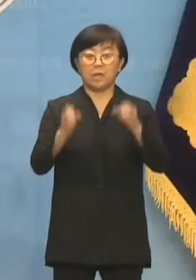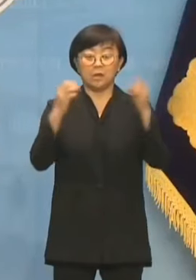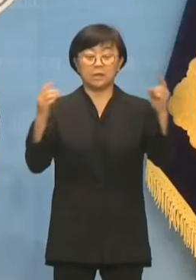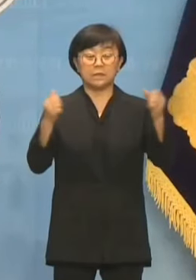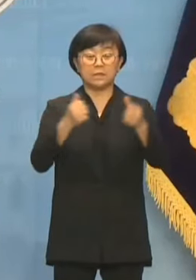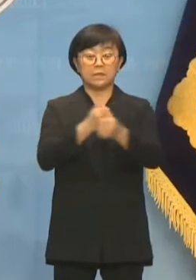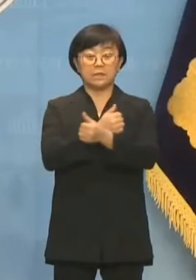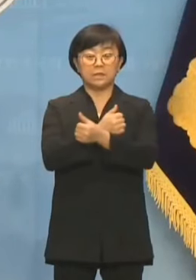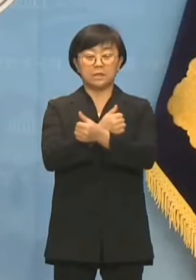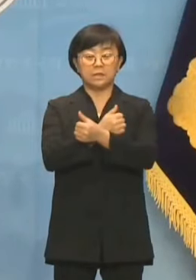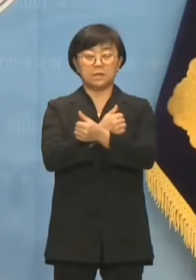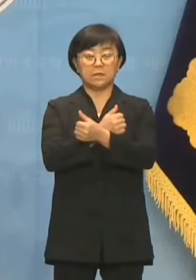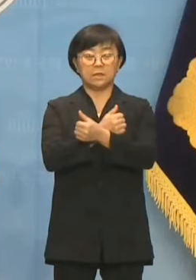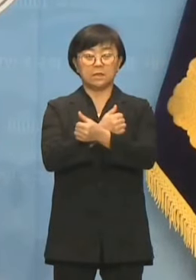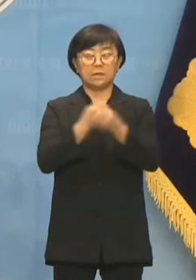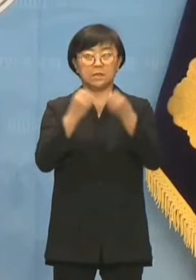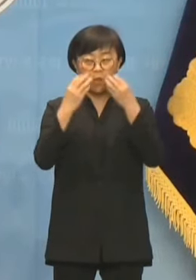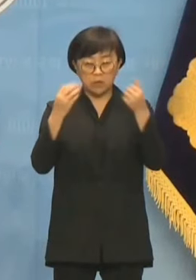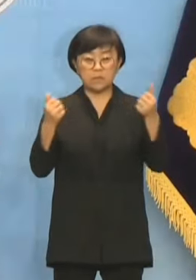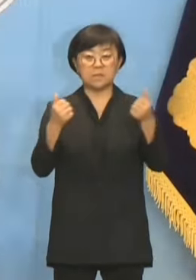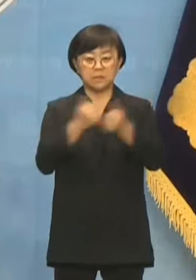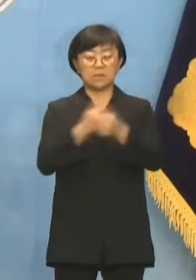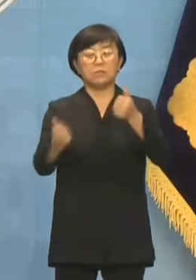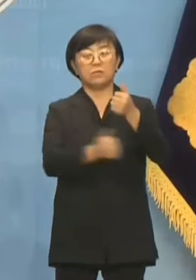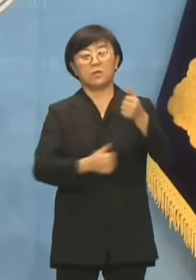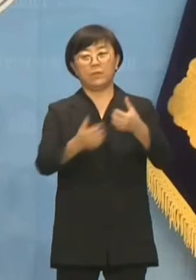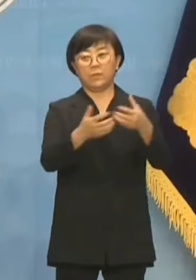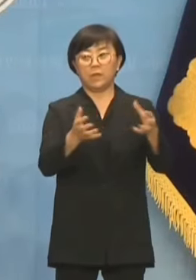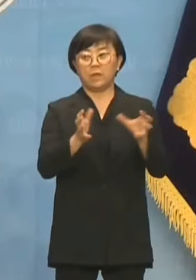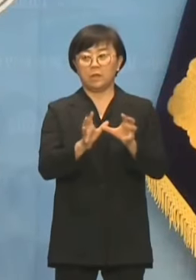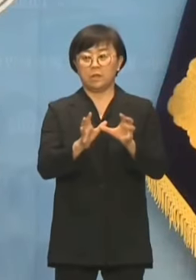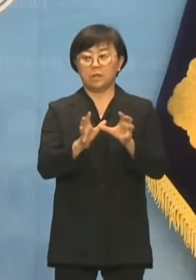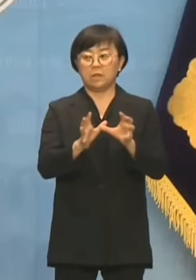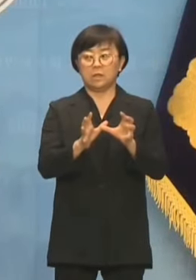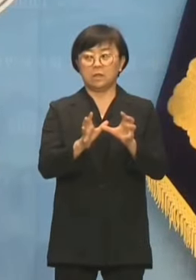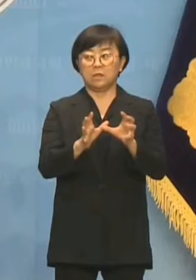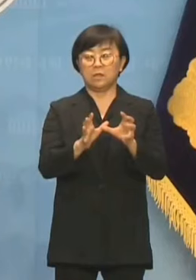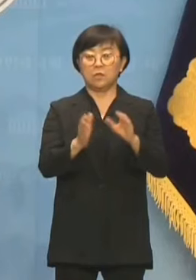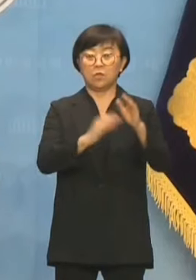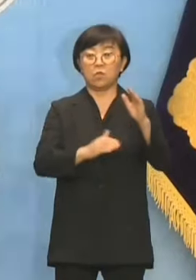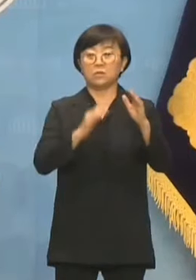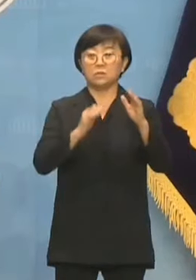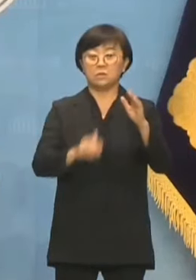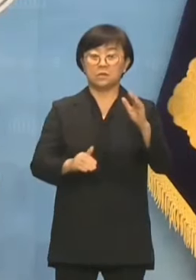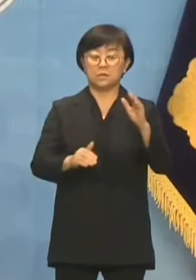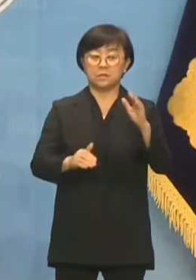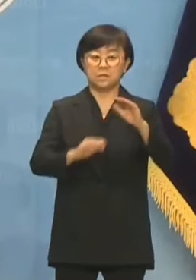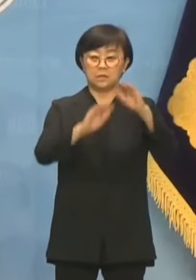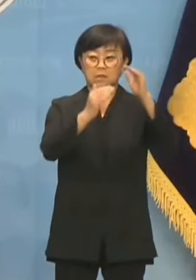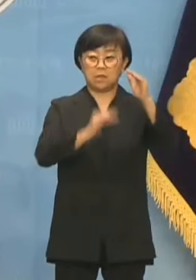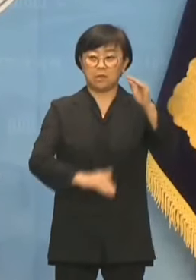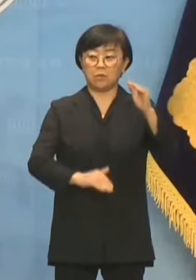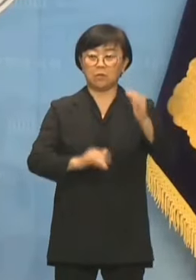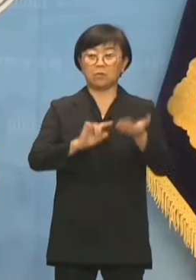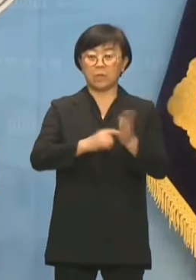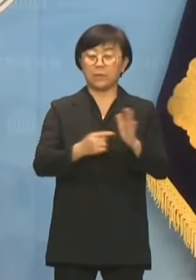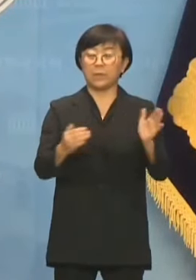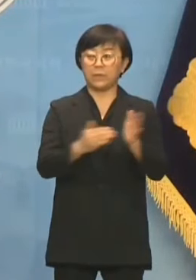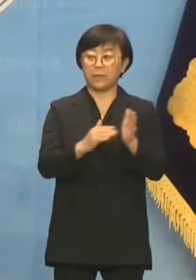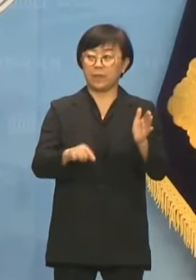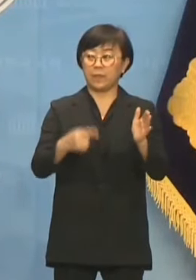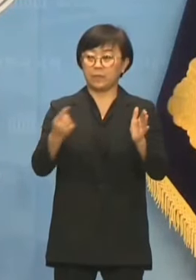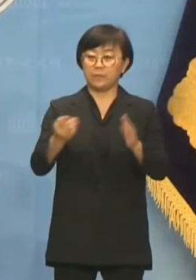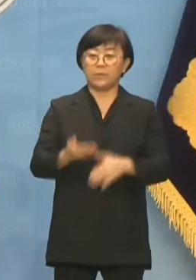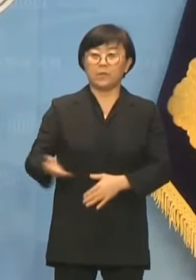혁신위원회 구성과 관련해서 일단 인효한 위원장님께서 공식적인 내용을 여기서 발표를 하시고